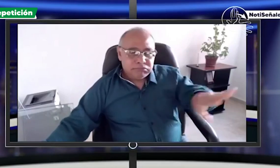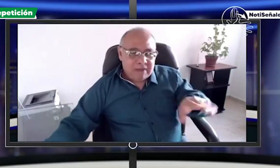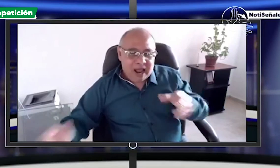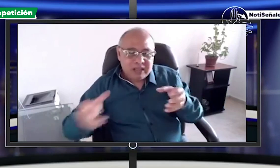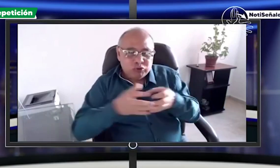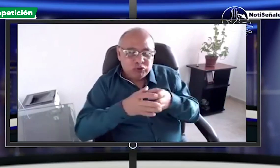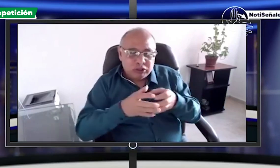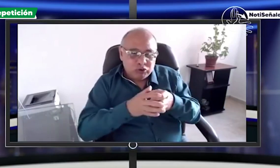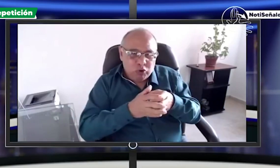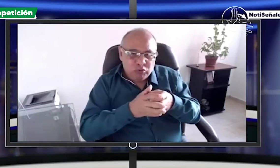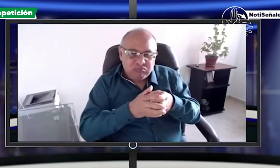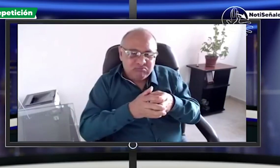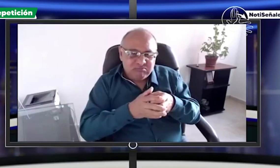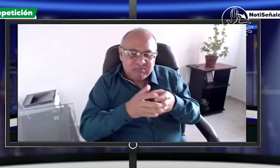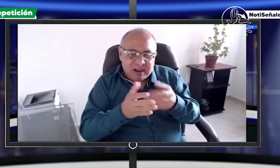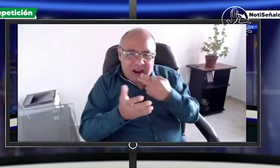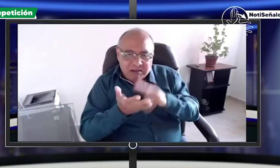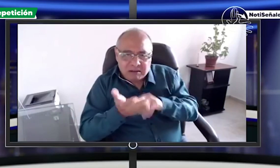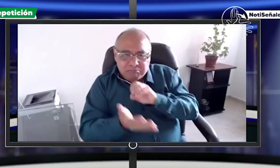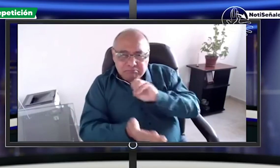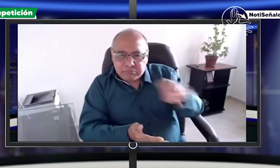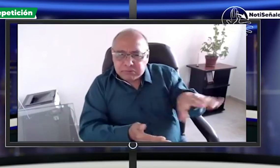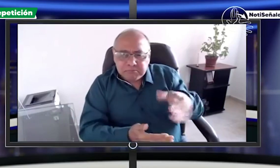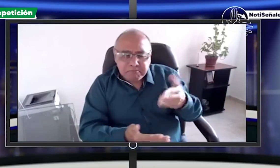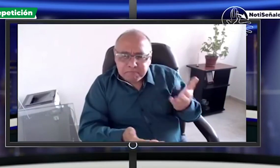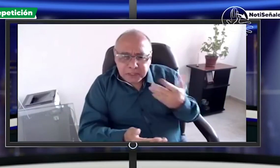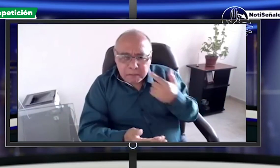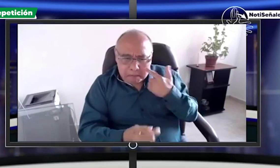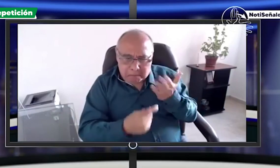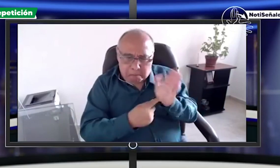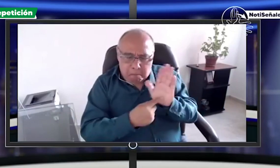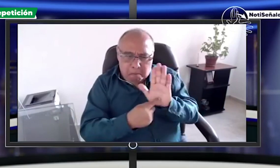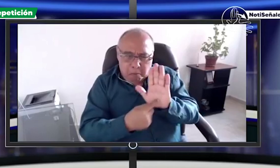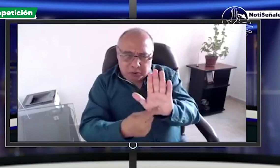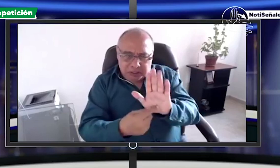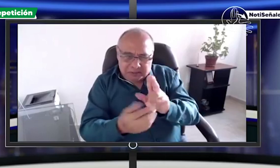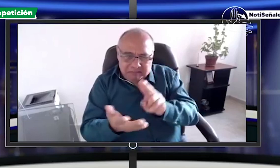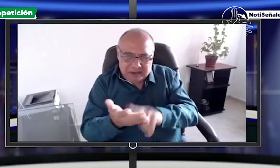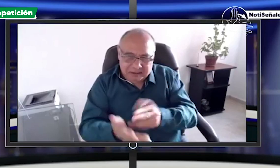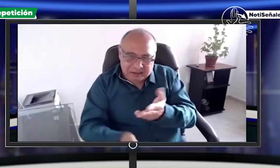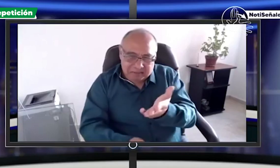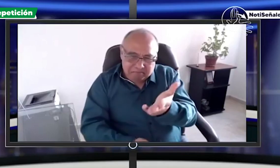allí a la gobernación la gobernación envió una carta y la vamos a mostrar